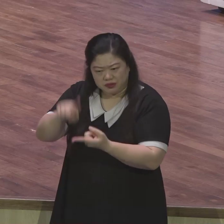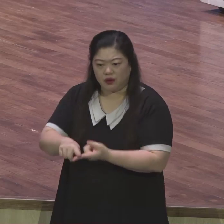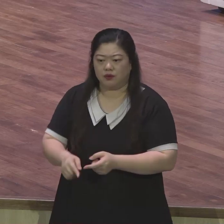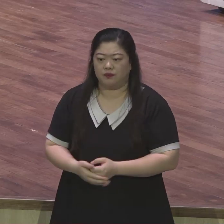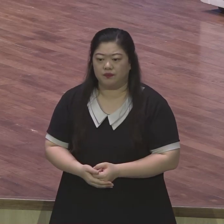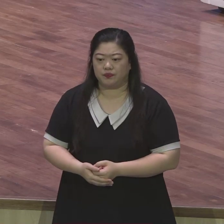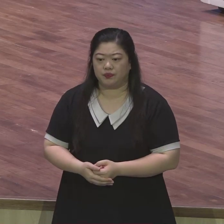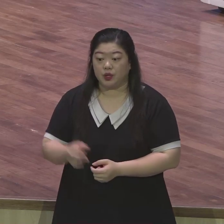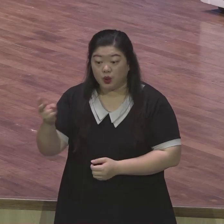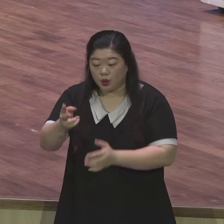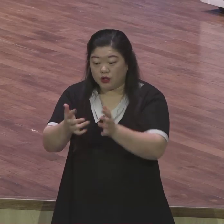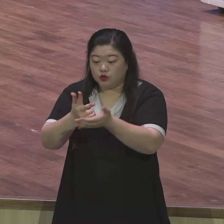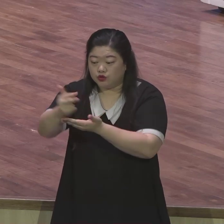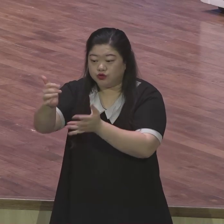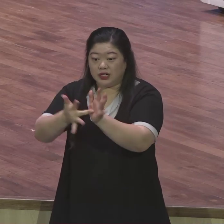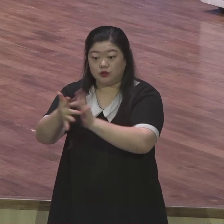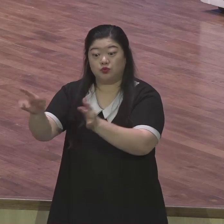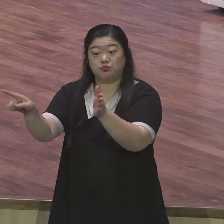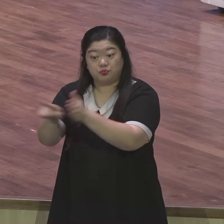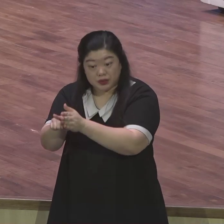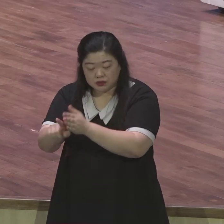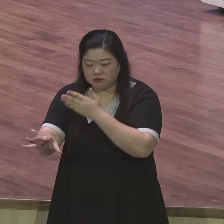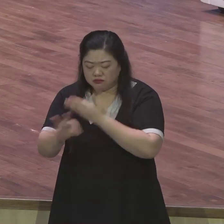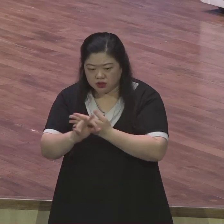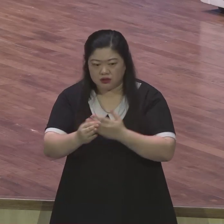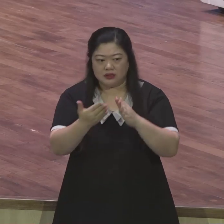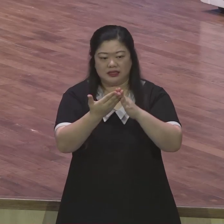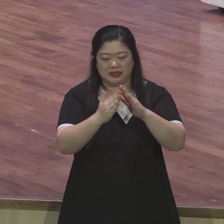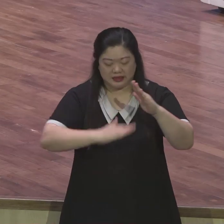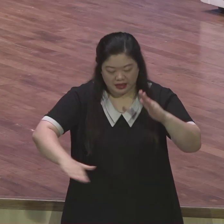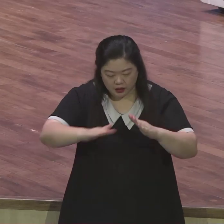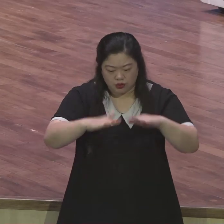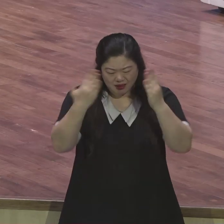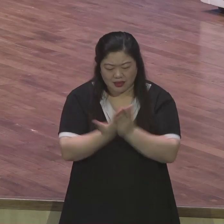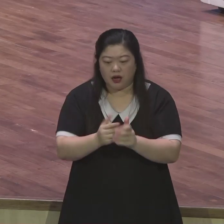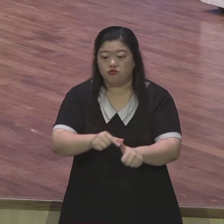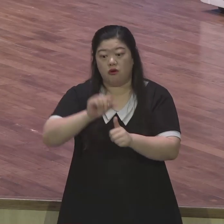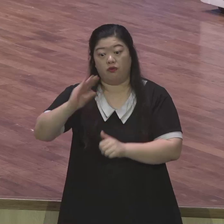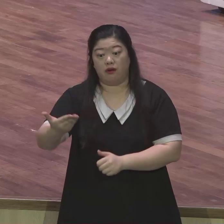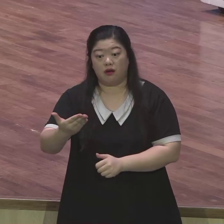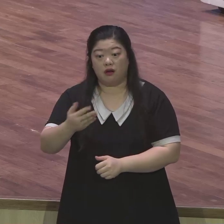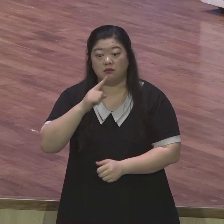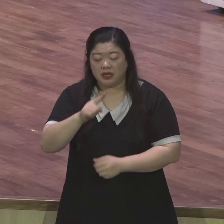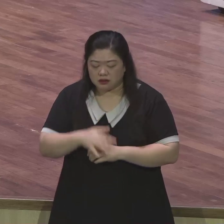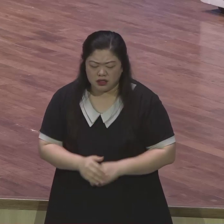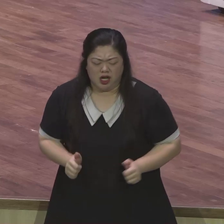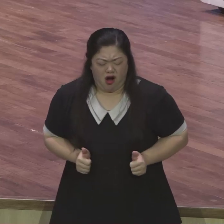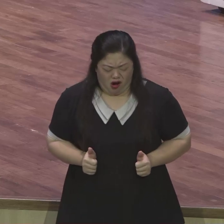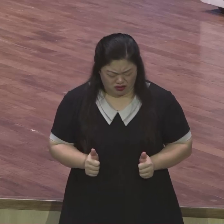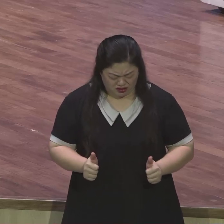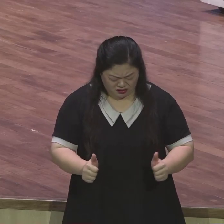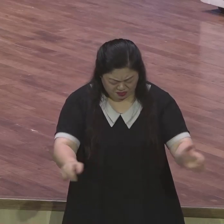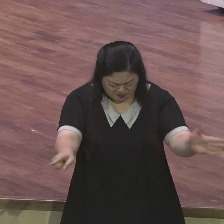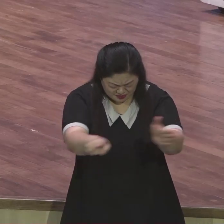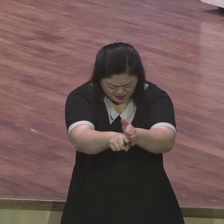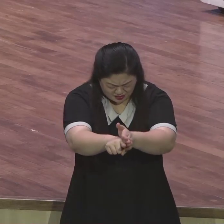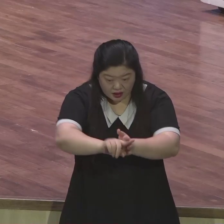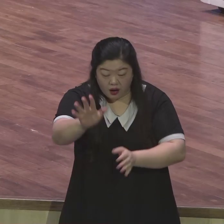구원을 얻으리라 열심히 믿고 최선을 다해서 믿고 그게 아니라 그냥 예수를 그리스로 믿으면 됩니다 성경이 그걸 말하고